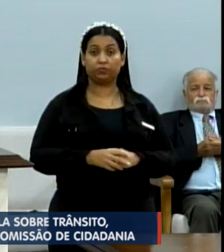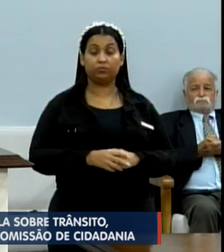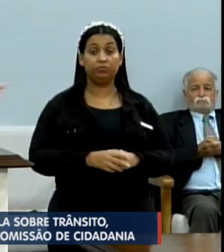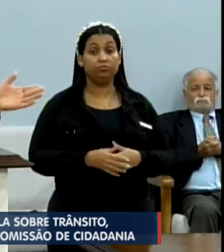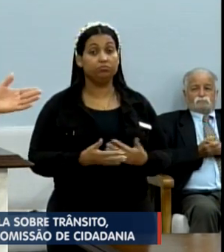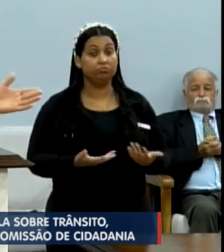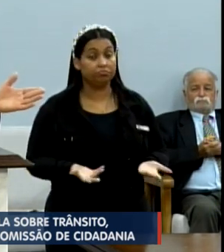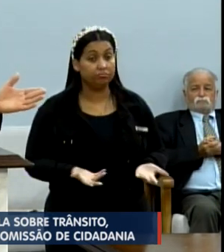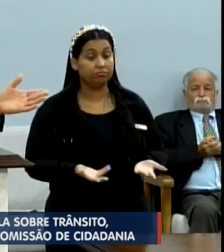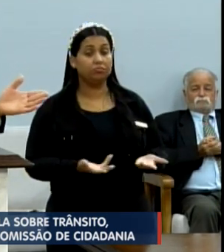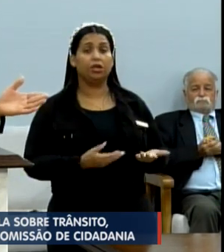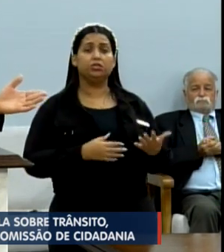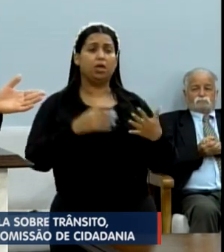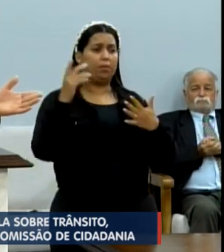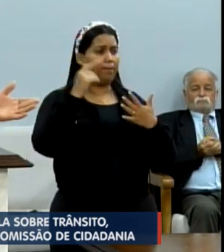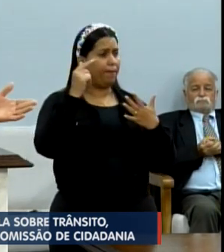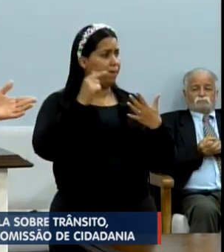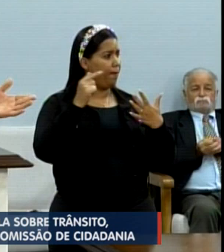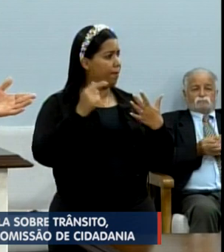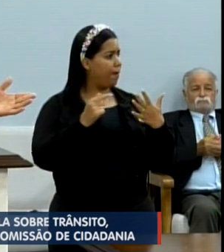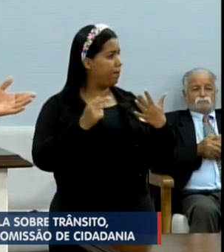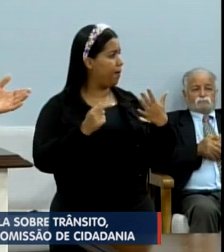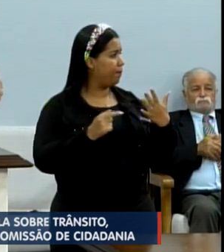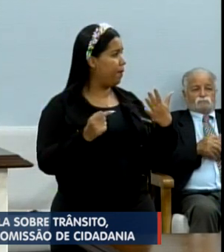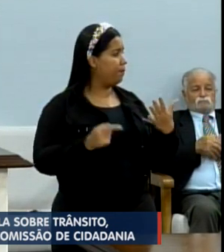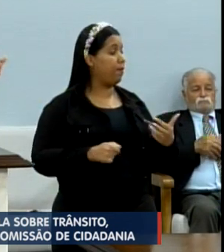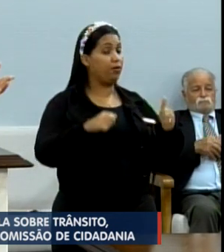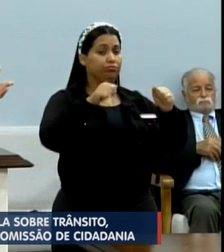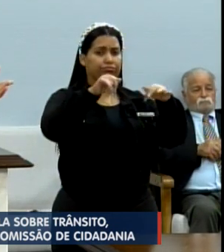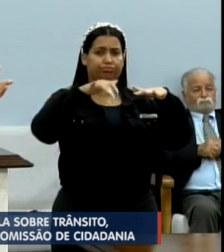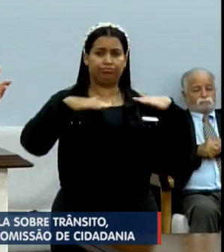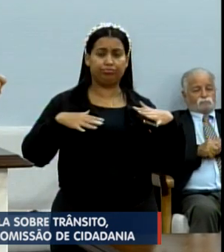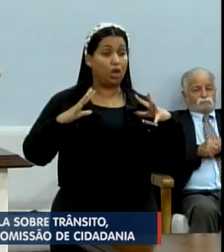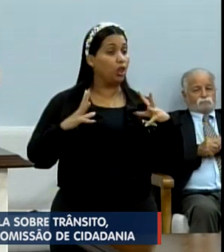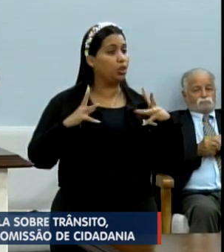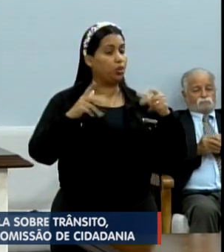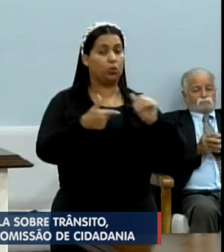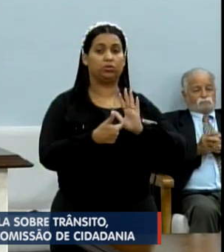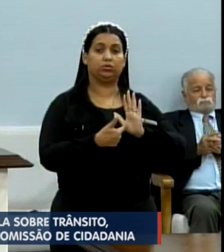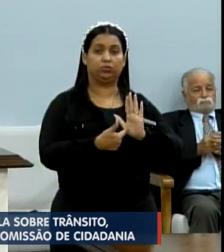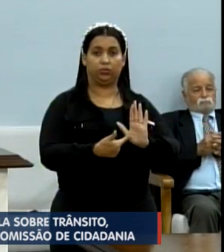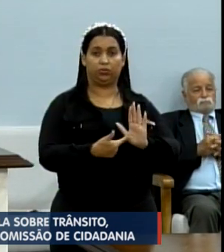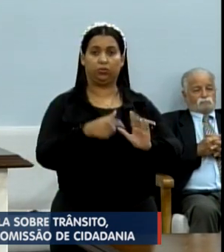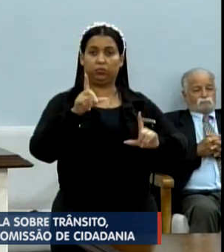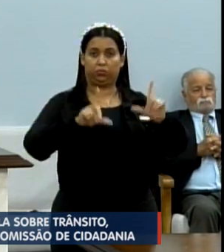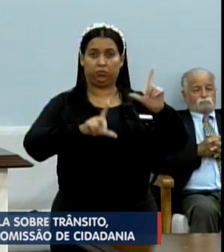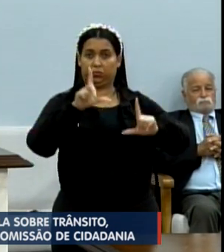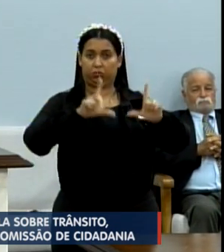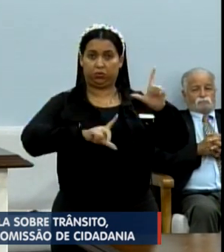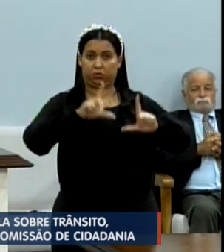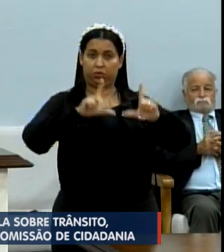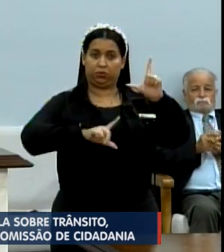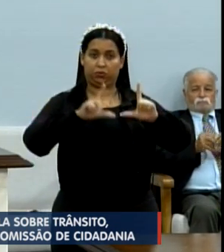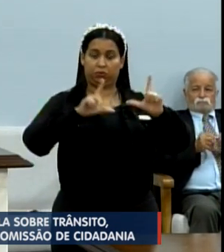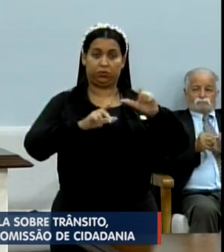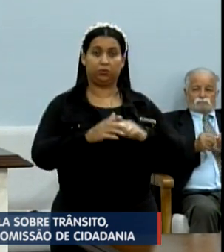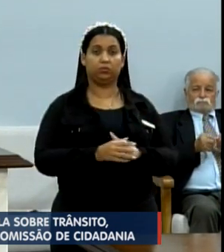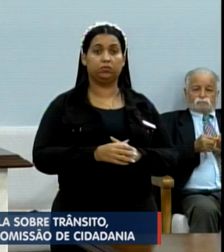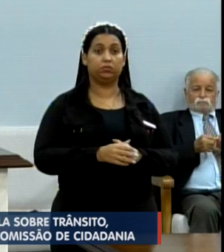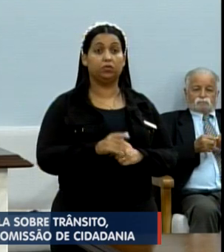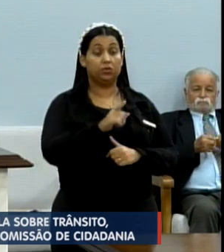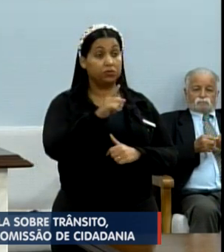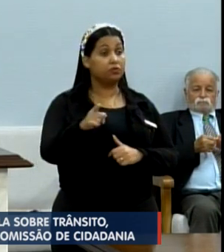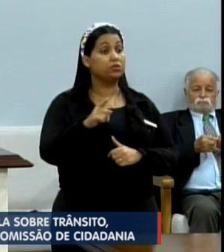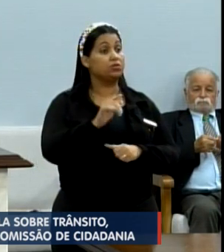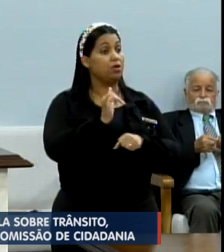Já realizamos várias audiências aqui e todas foram transmitidas. Inclusive, a transmissão é importante. Quem acompanha